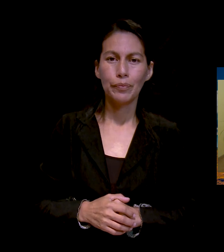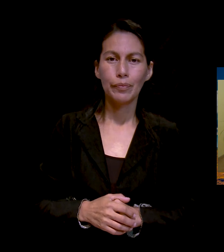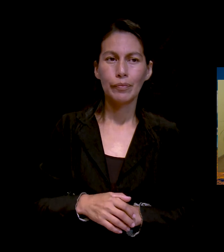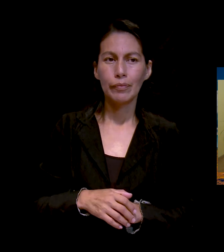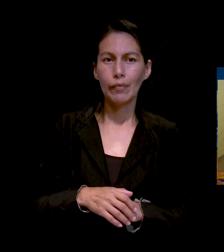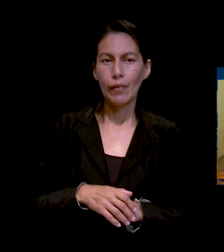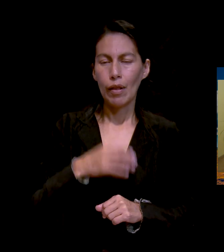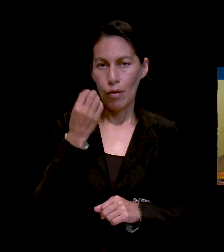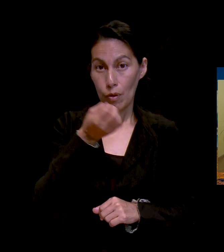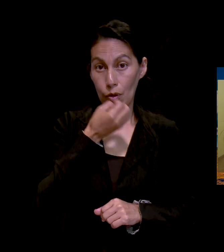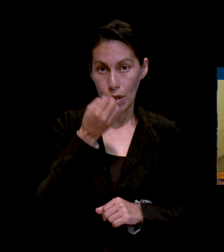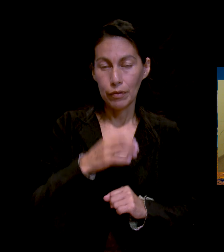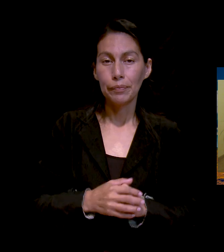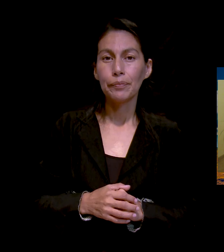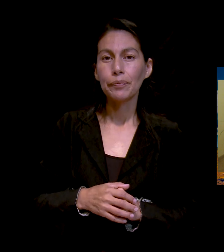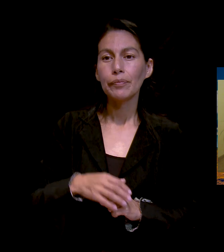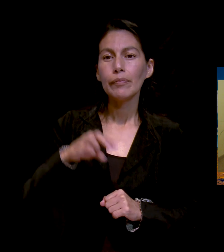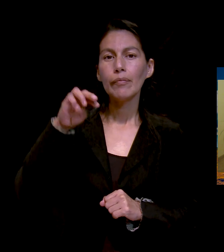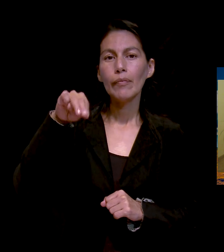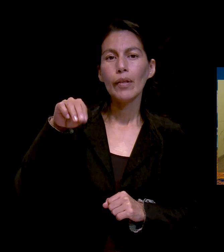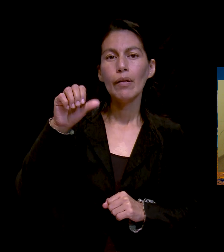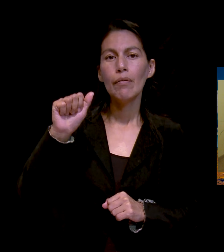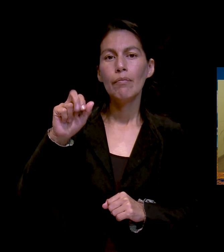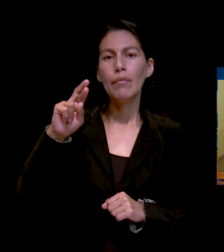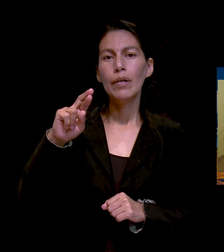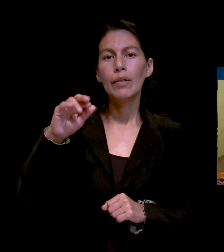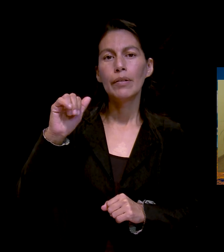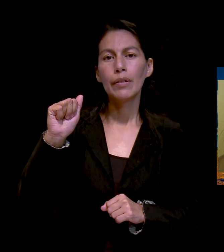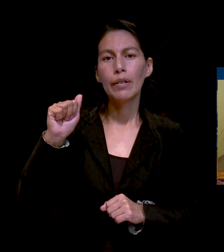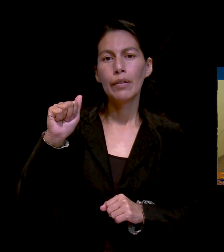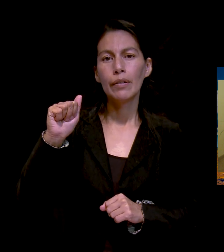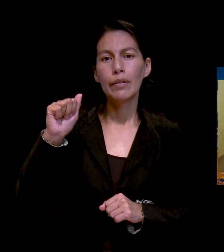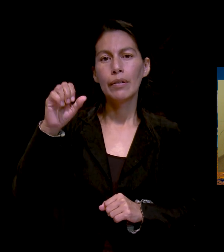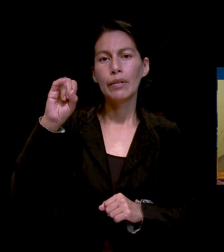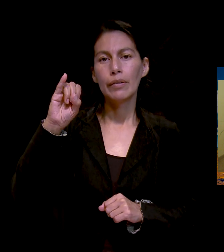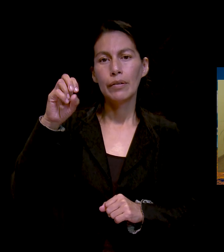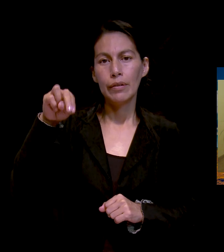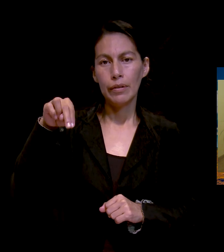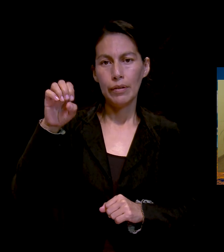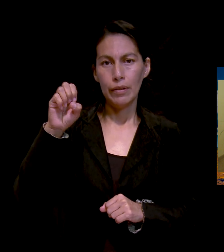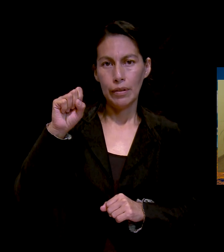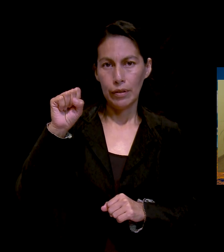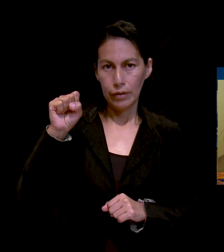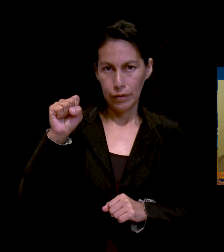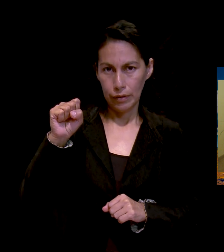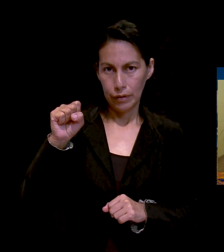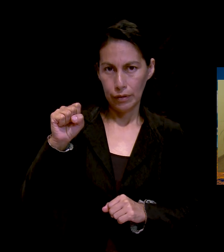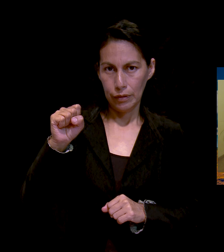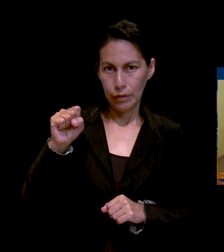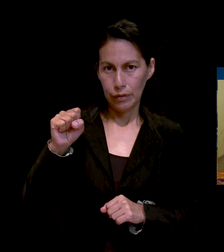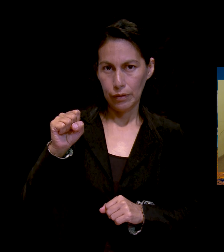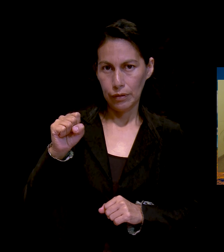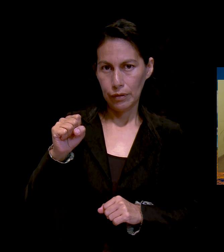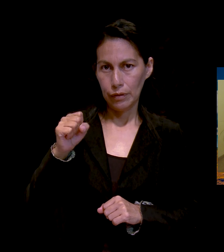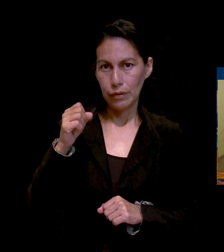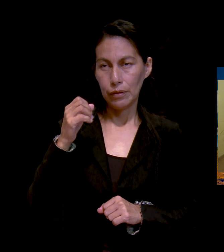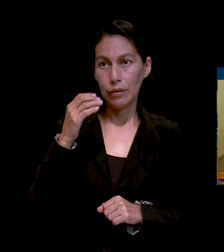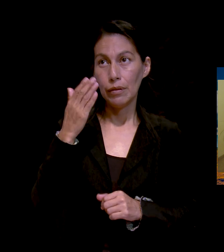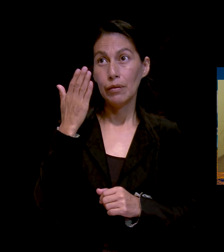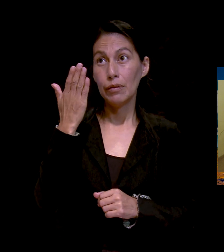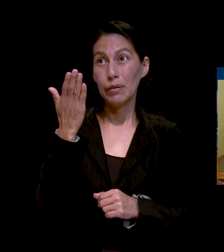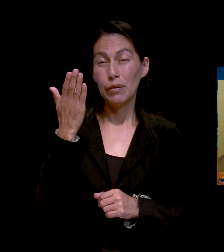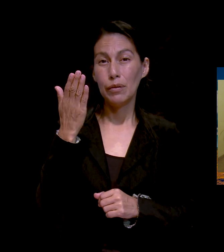bendición por mi salud y la de mi nuera Pamela y por mi hija Brenda.